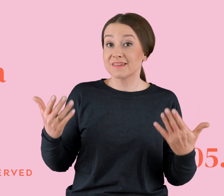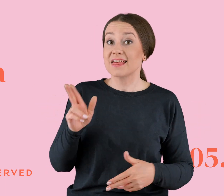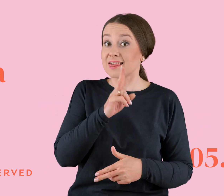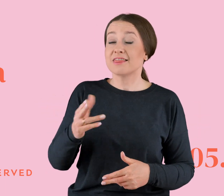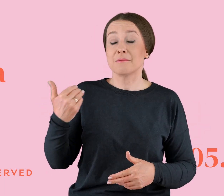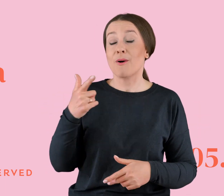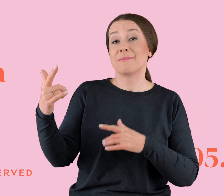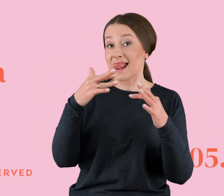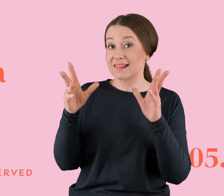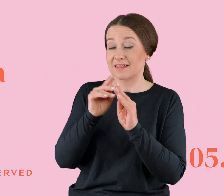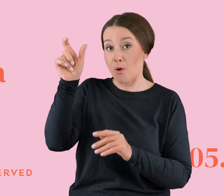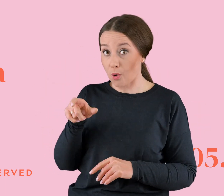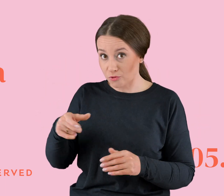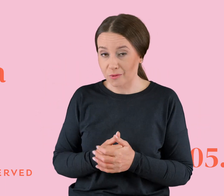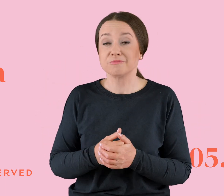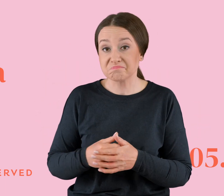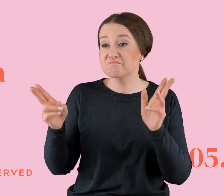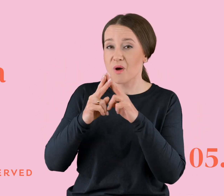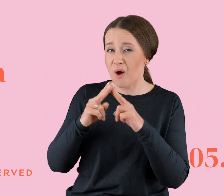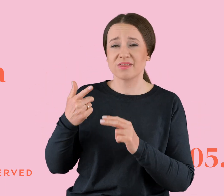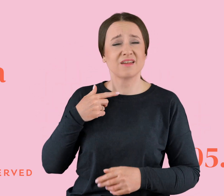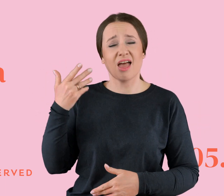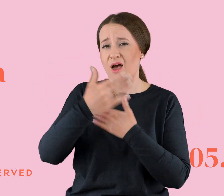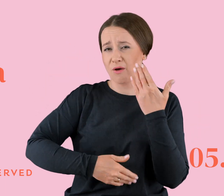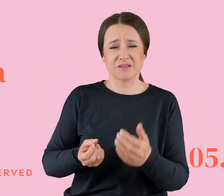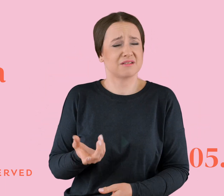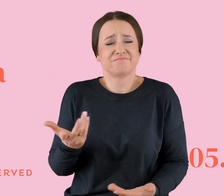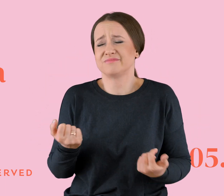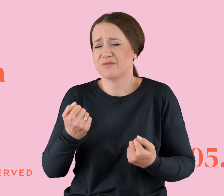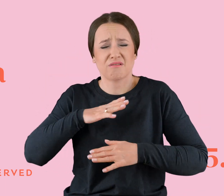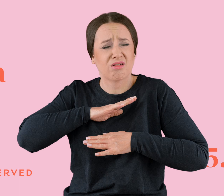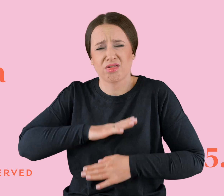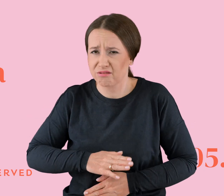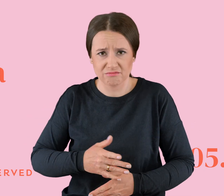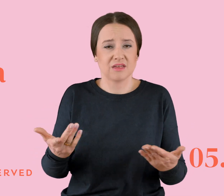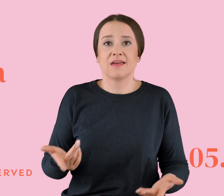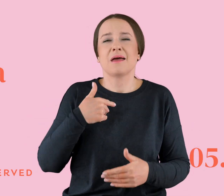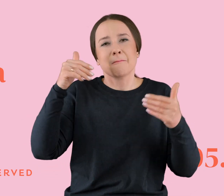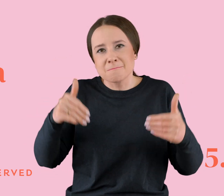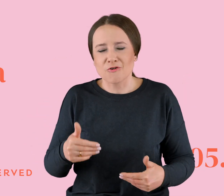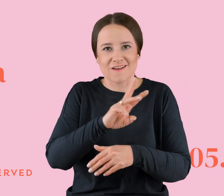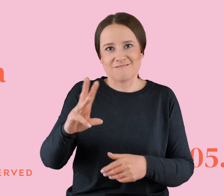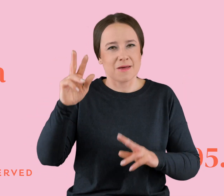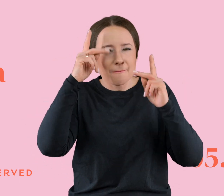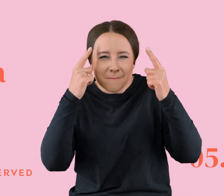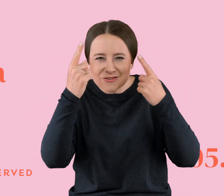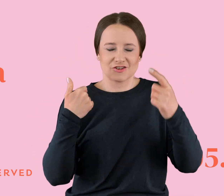osobą, przez którą skończyłam w mega głębokim dole. I to było tak. W ogóle teraz sobie myślę, że Wy naprawdę możecie myśleć, że ja byłam w jakichś setkach związków.